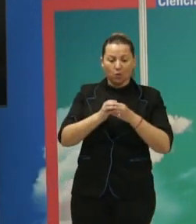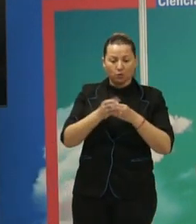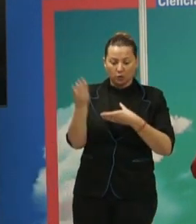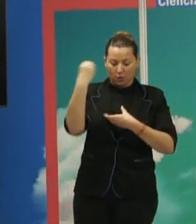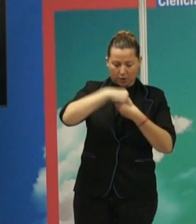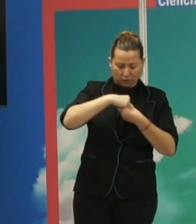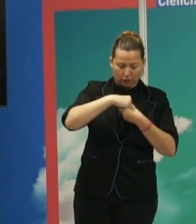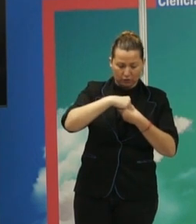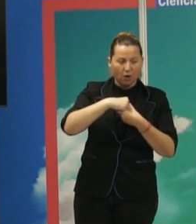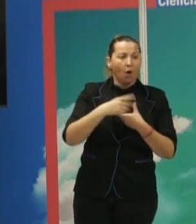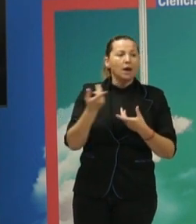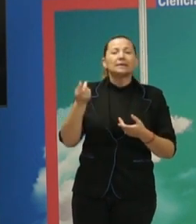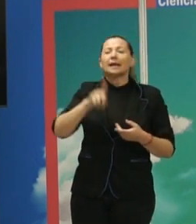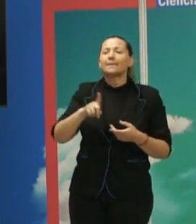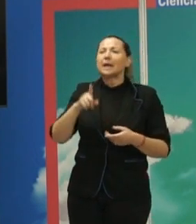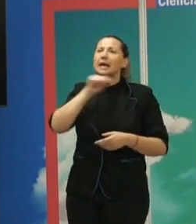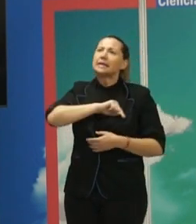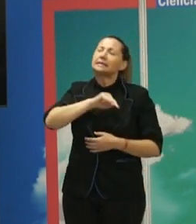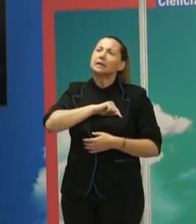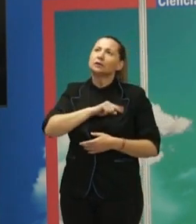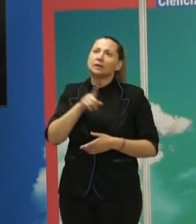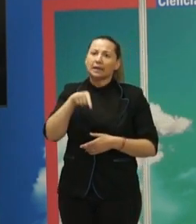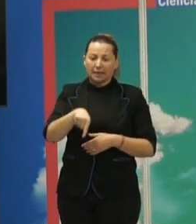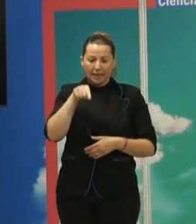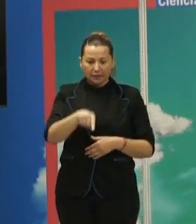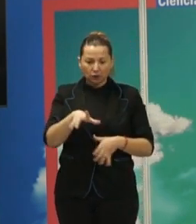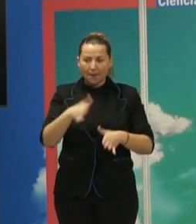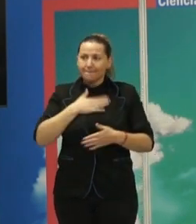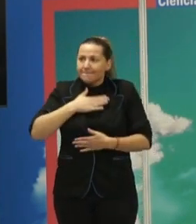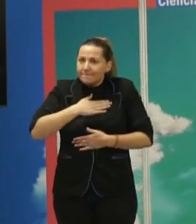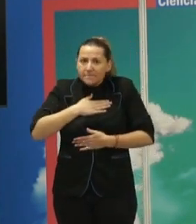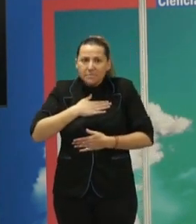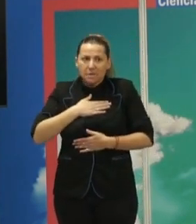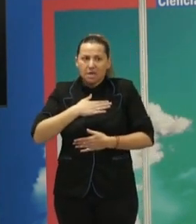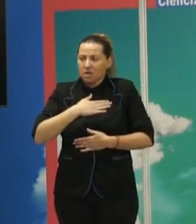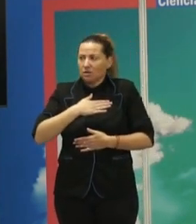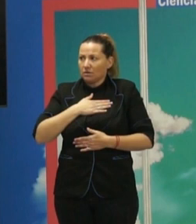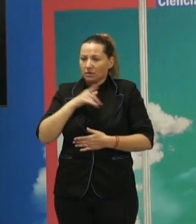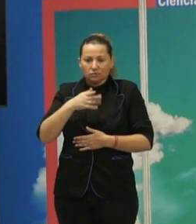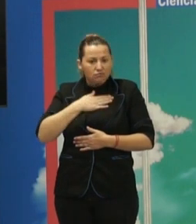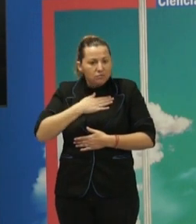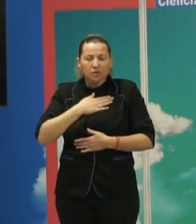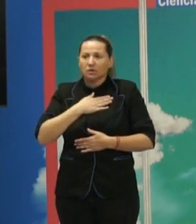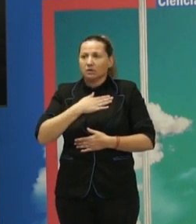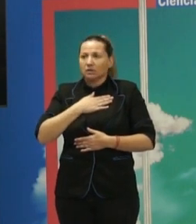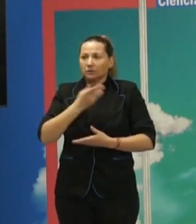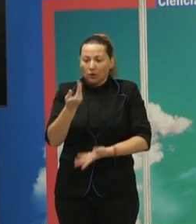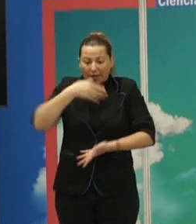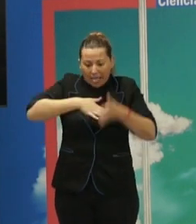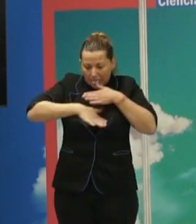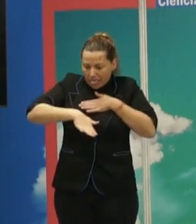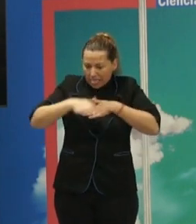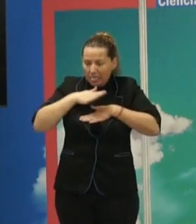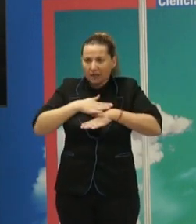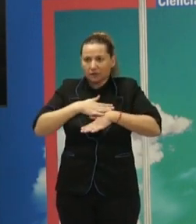posesión, algo que es mío, algo con lo que yo puedo contar porque de alguna manera forma parte de mí también, no